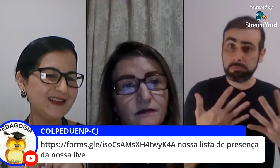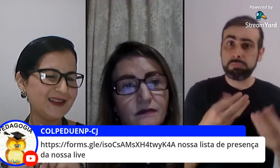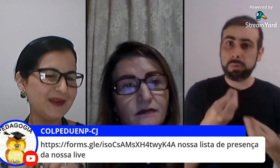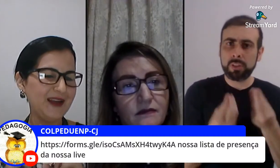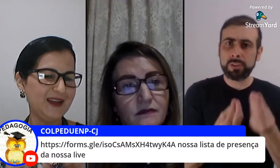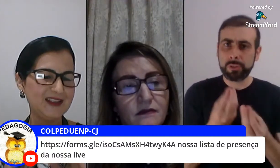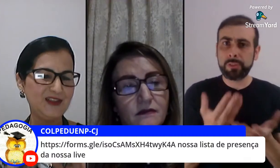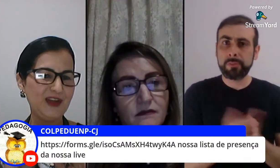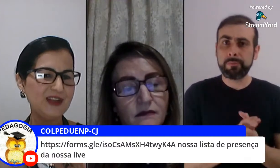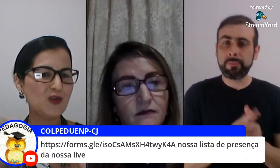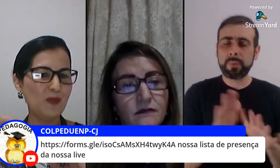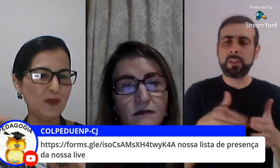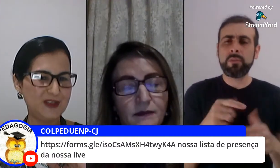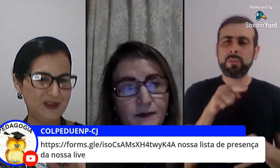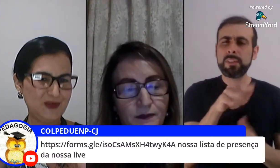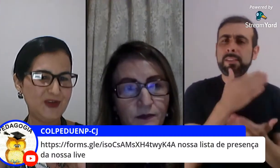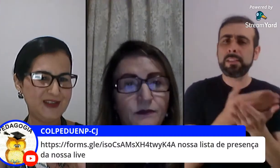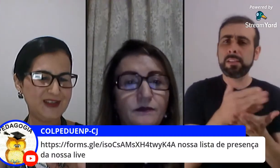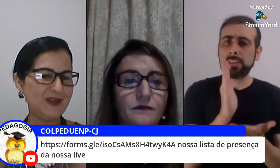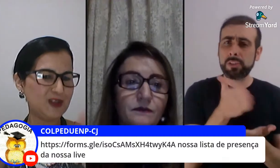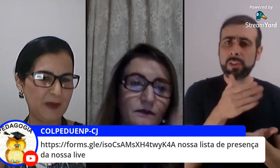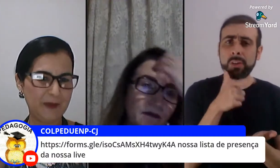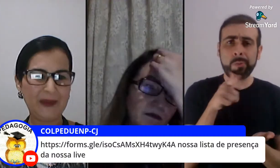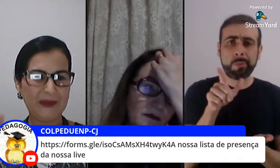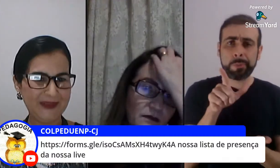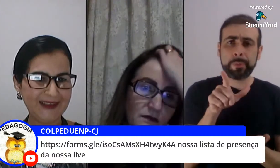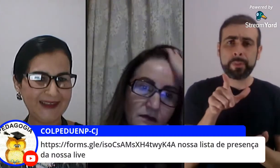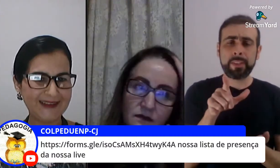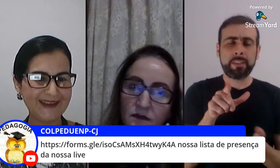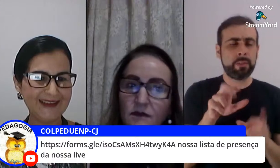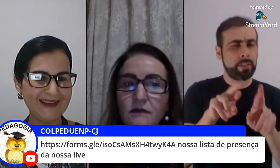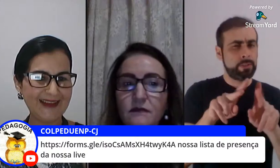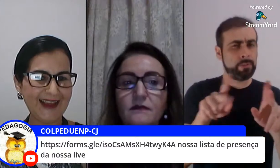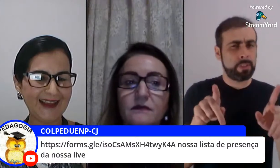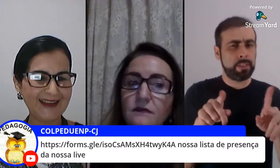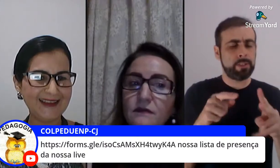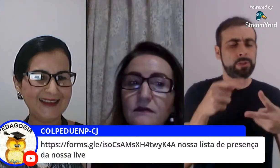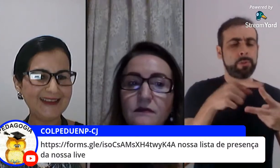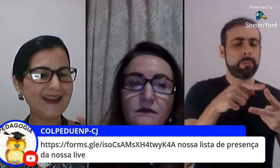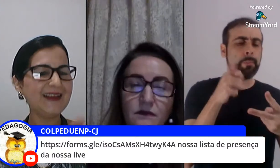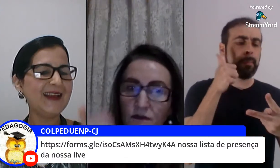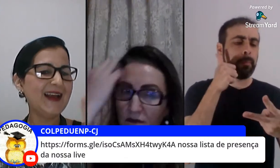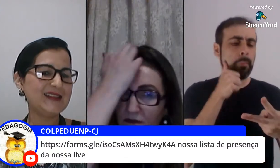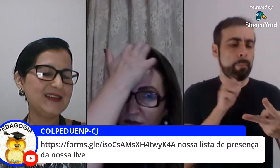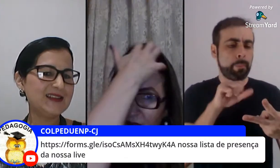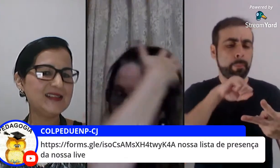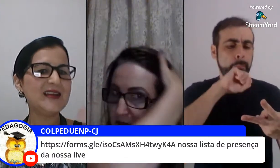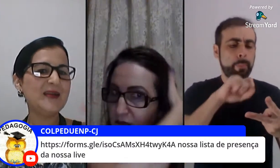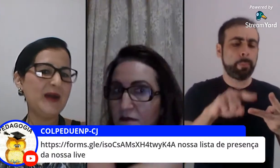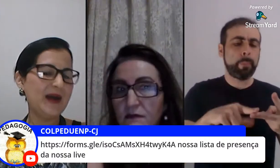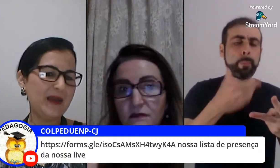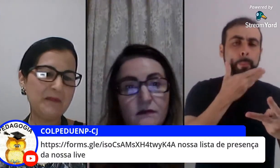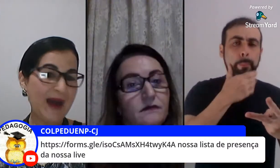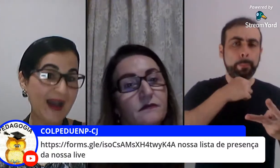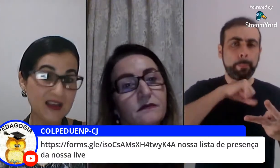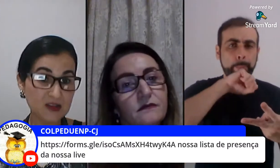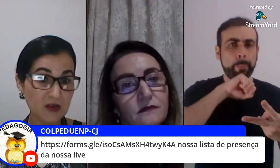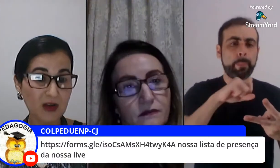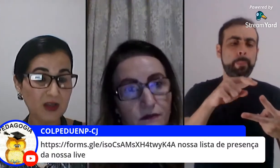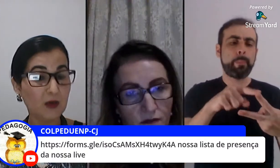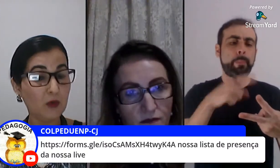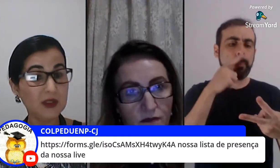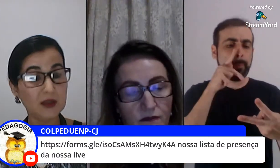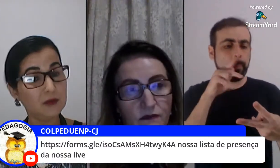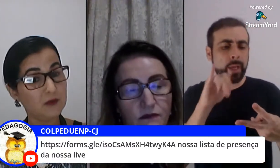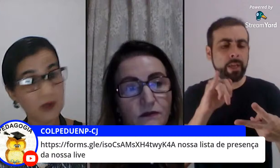só de você estar trabalhando as diferentes composições que não é só papai e mamãe né tem às vezes pai